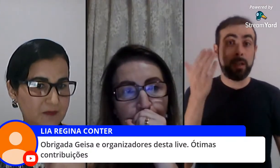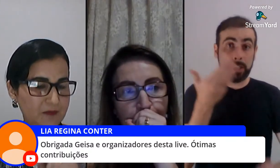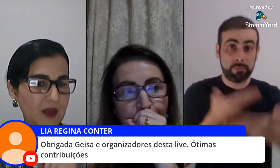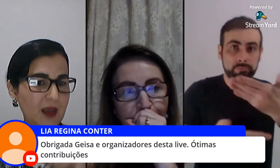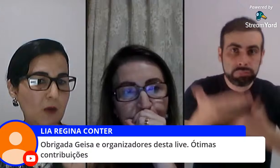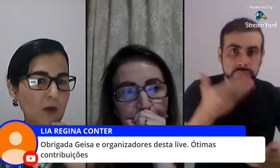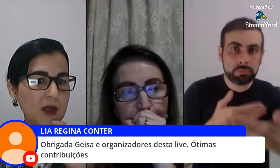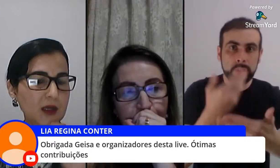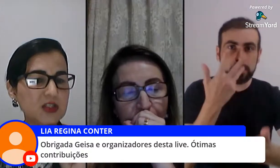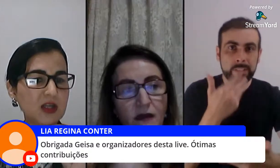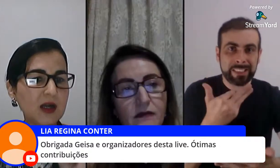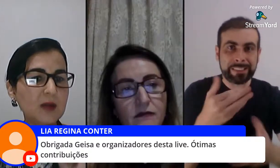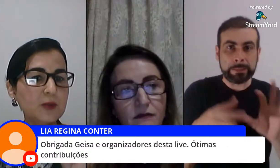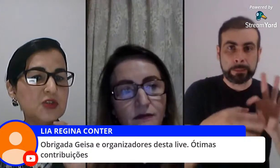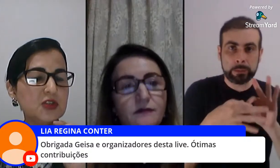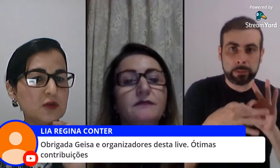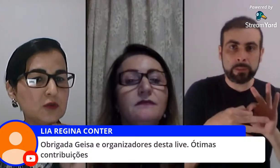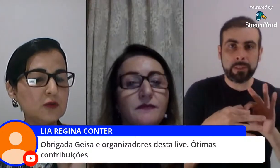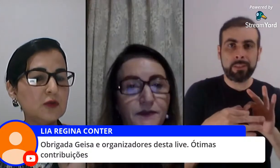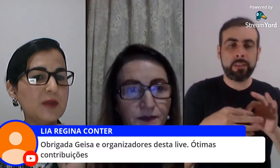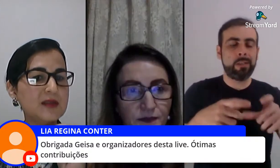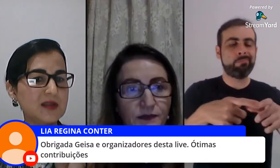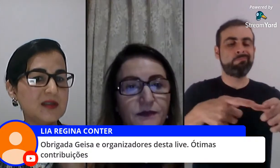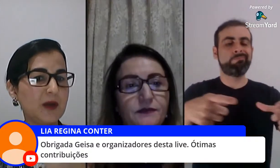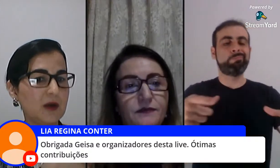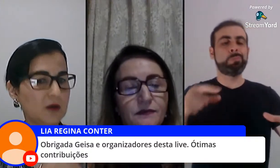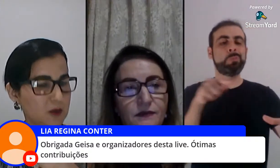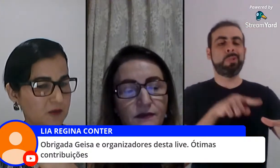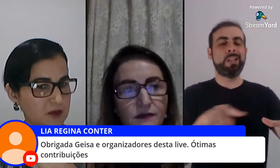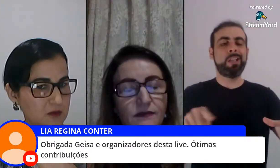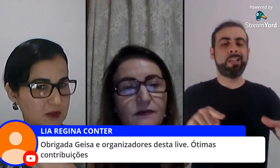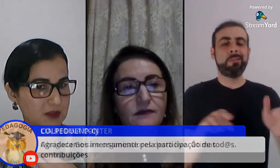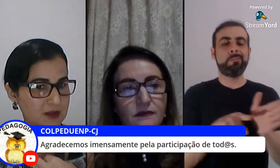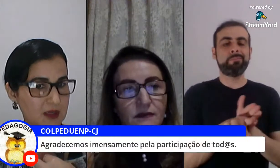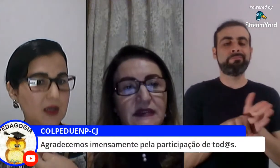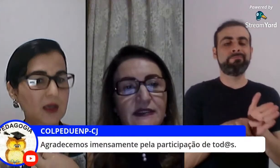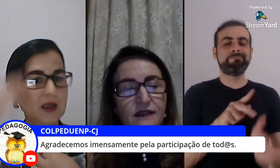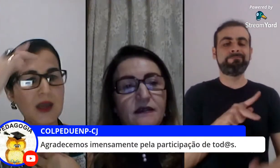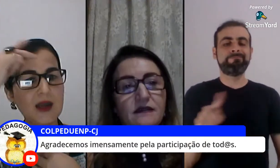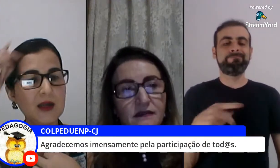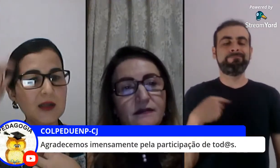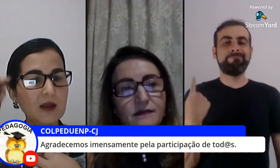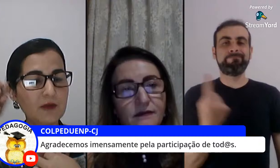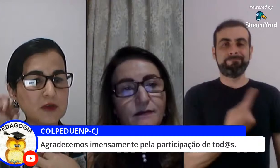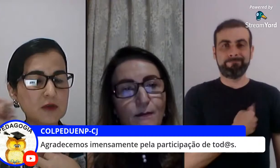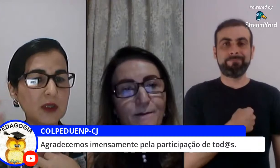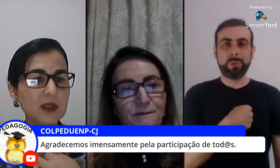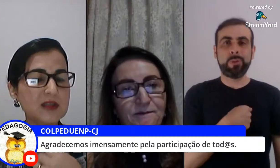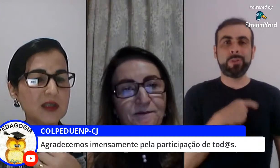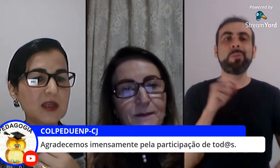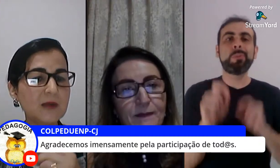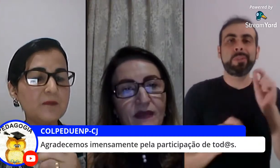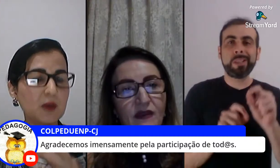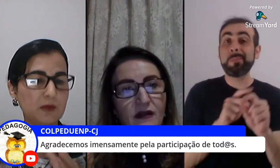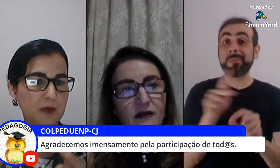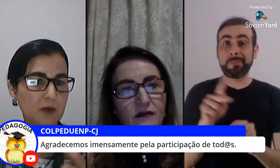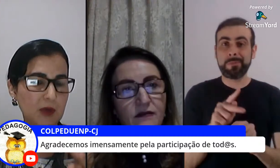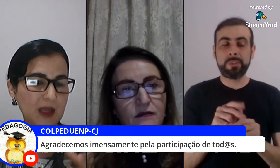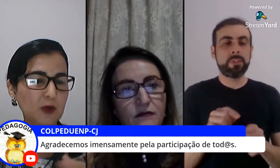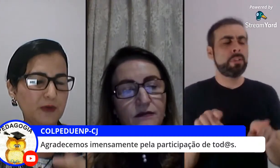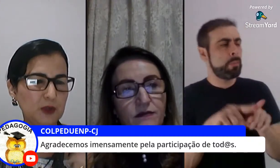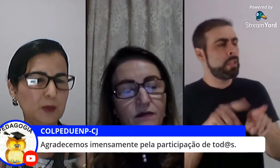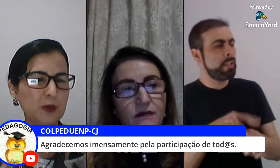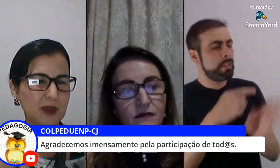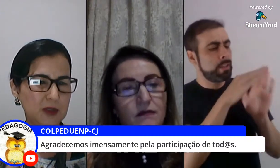disse é um grande campo de estudo e pesquisa para nós professores e a Narda ela reforçou aqui que seria eu